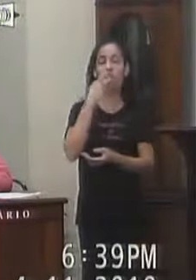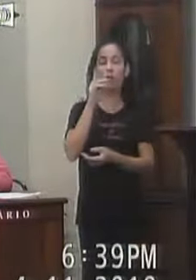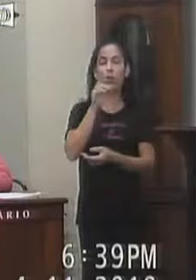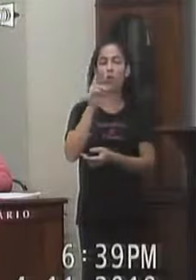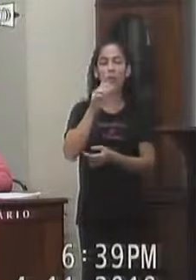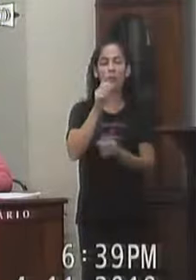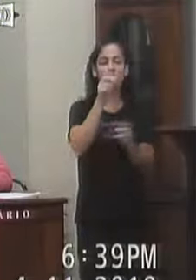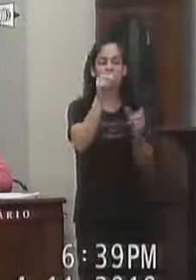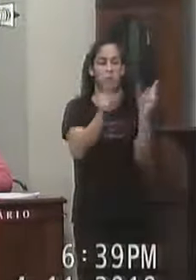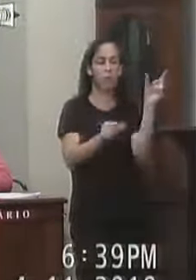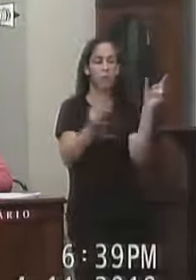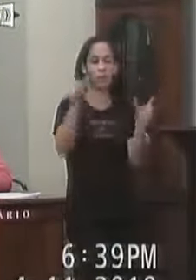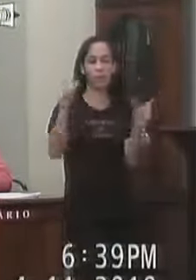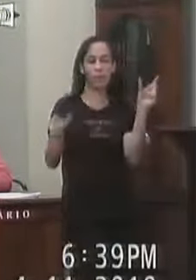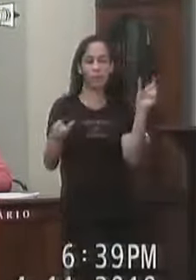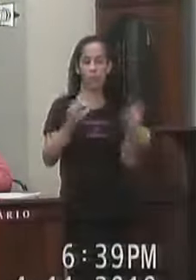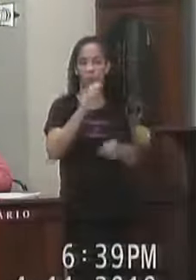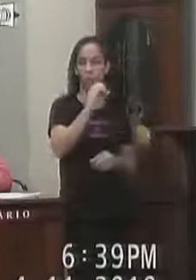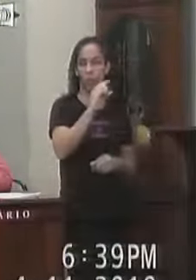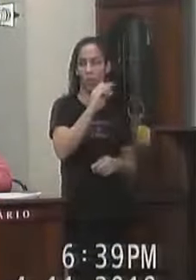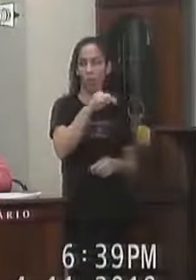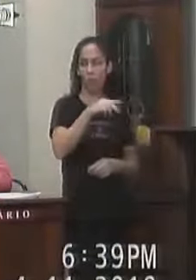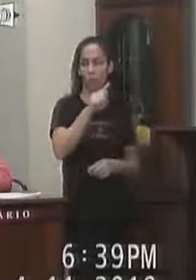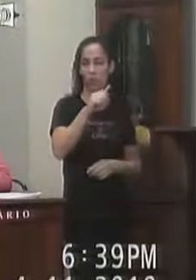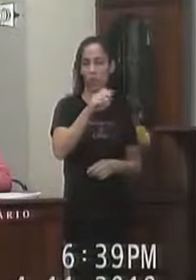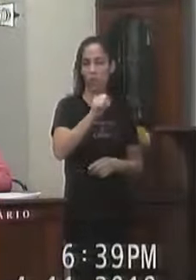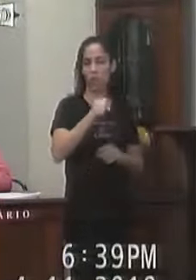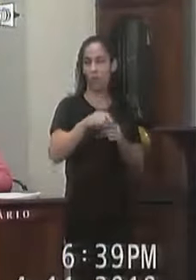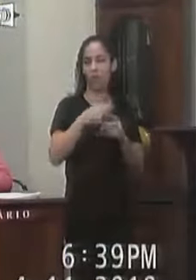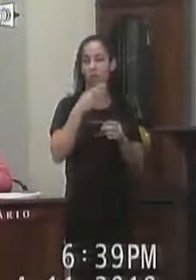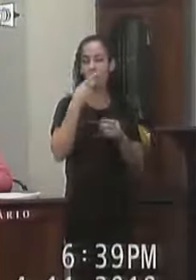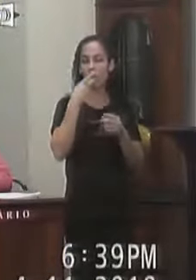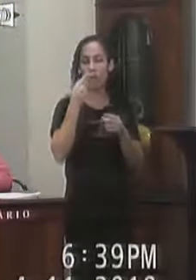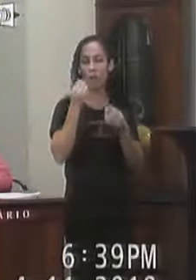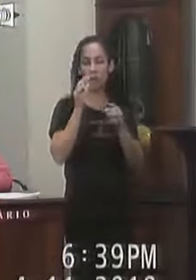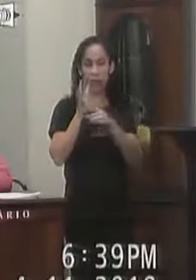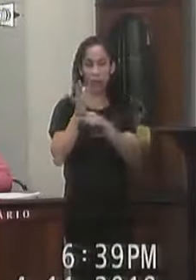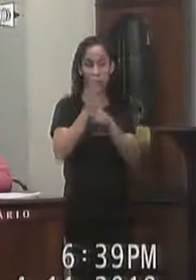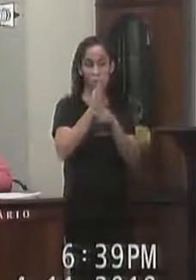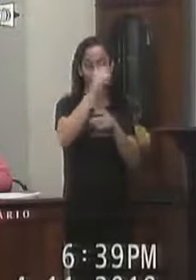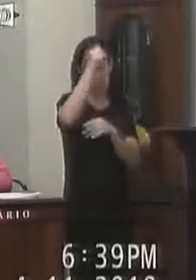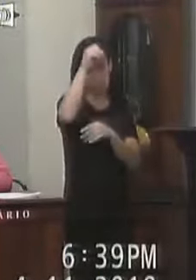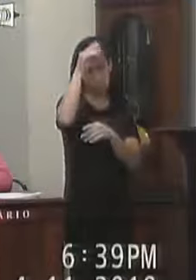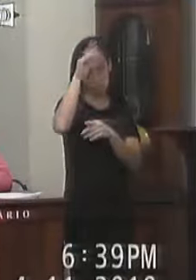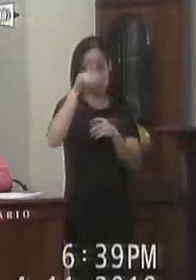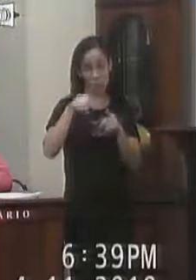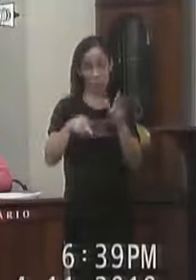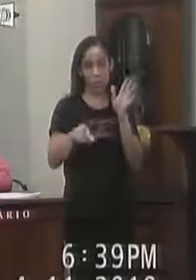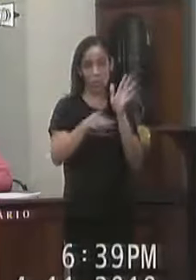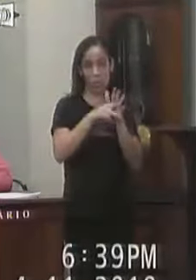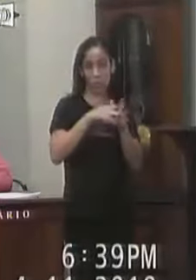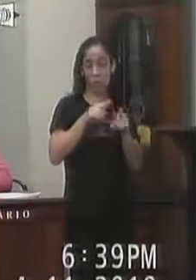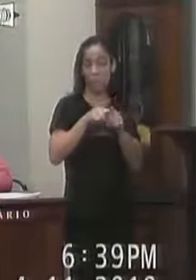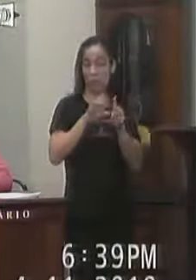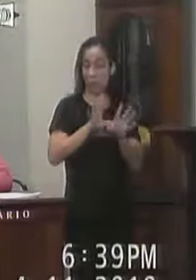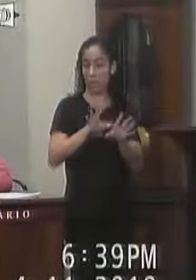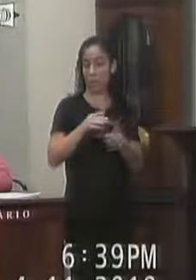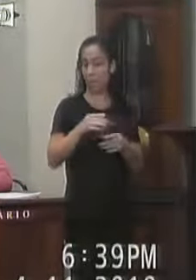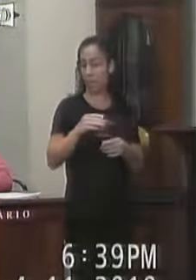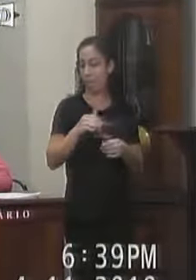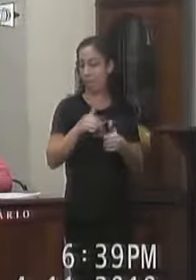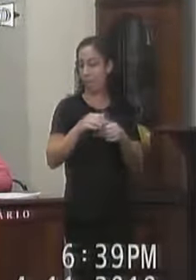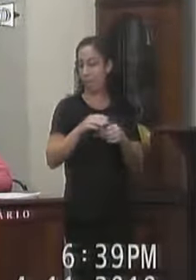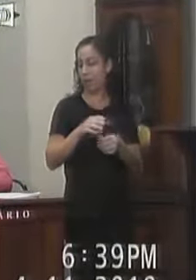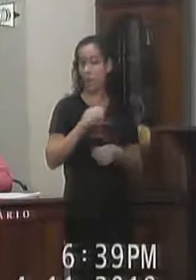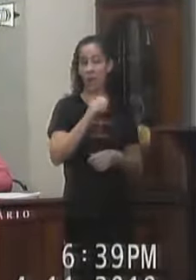associações ONGs E todas as demais Organizações Que possam merecer A ajuda do poder público Que por outro lado Em caso específico Possam ser instadas A prestar